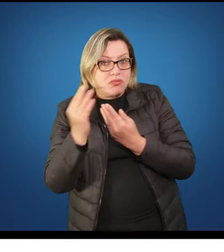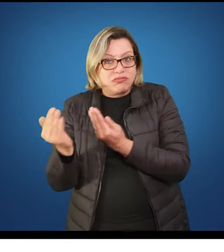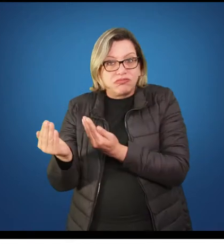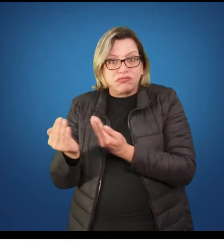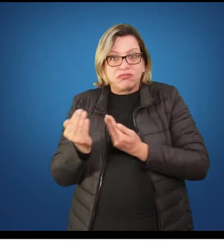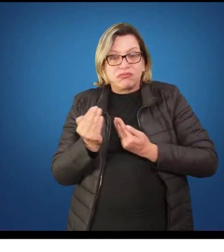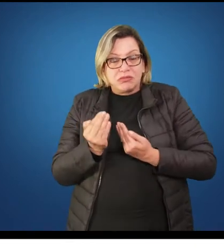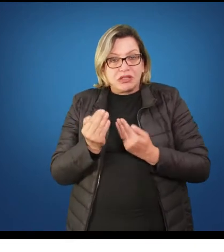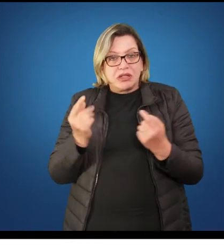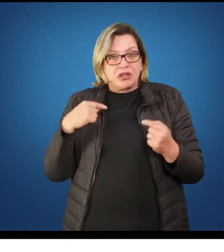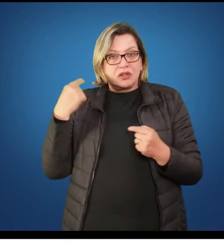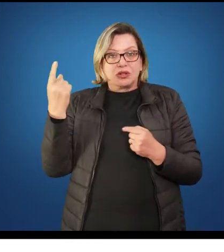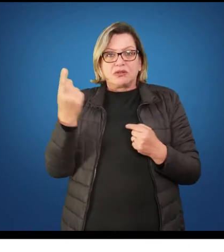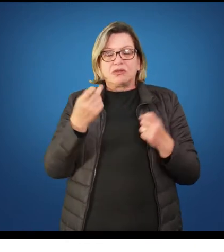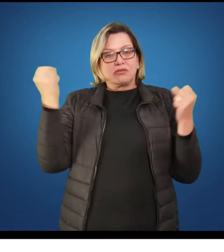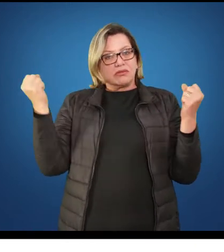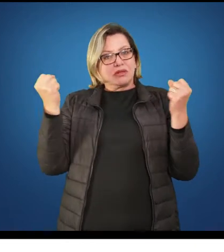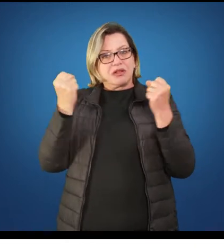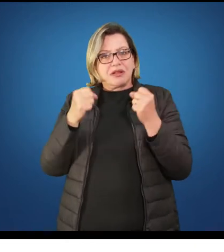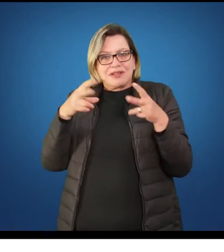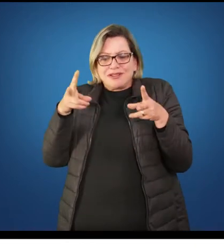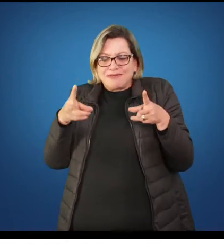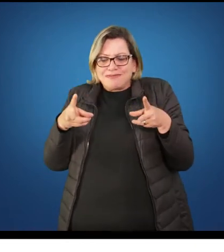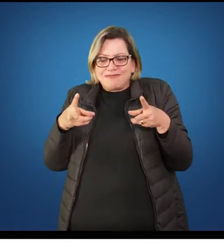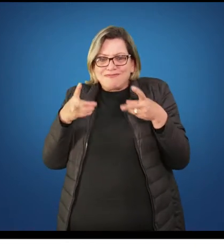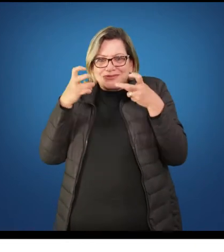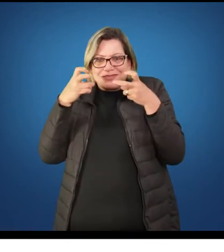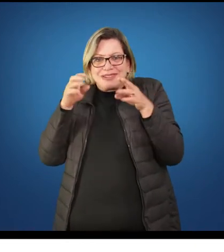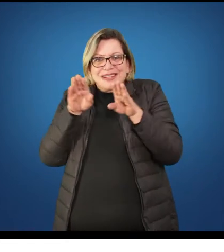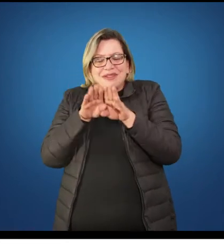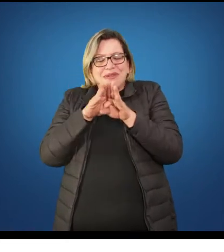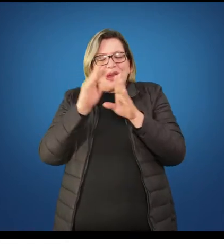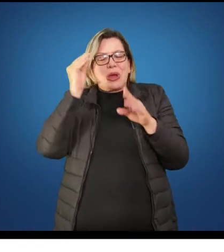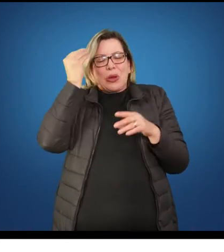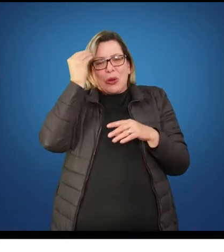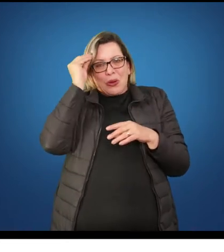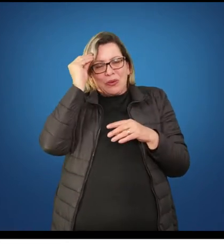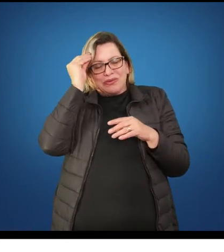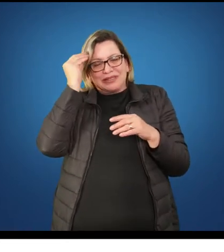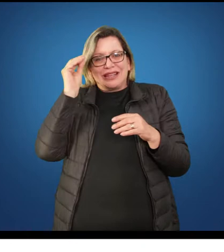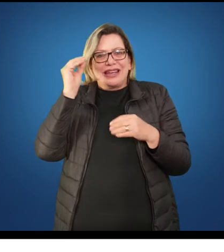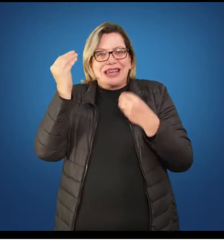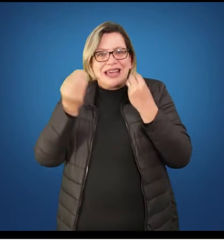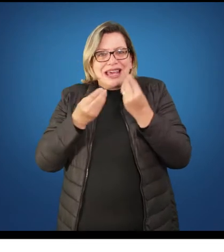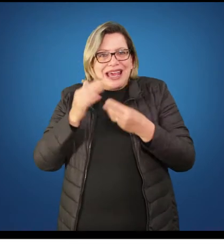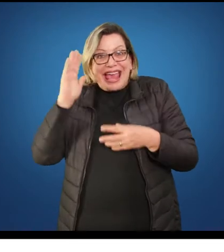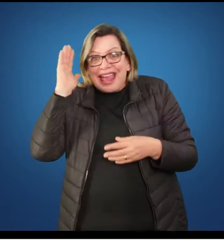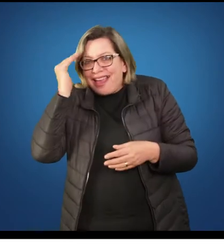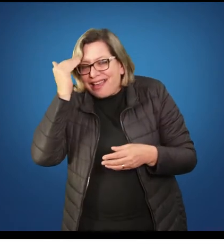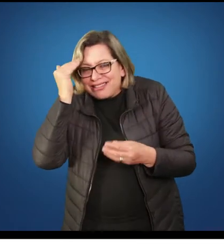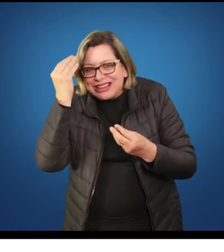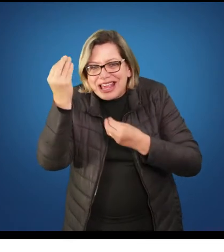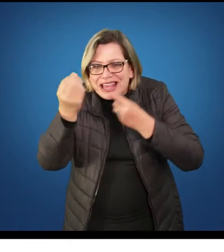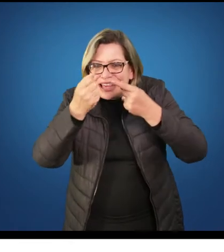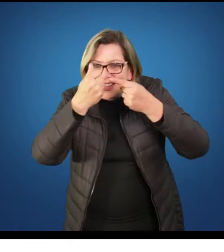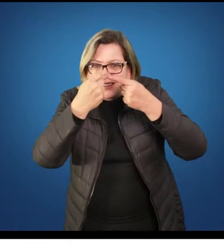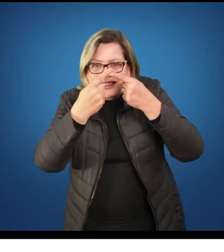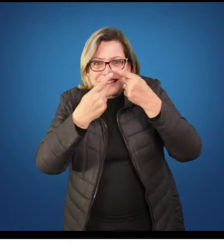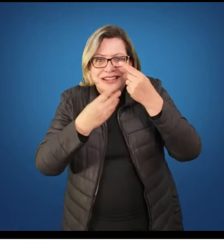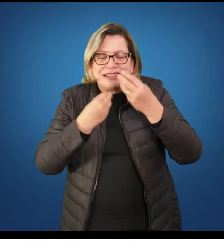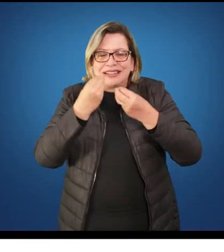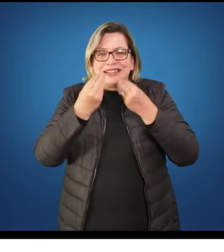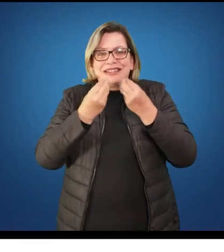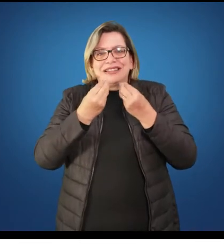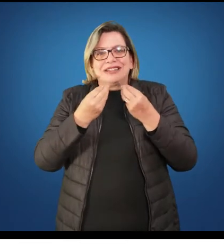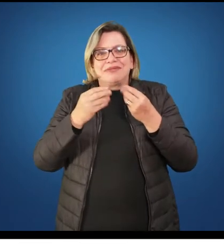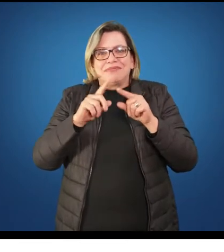que, às vezes, nos frustam porque não dão certo e a gente não entende porque não deu certo. Como não deu certo? Criança adora correr,